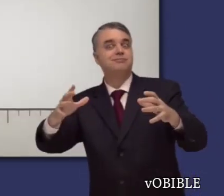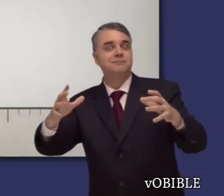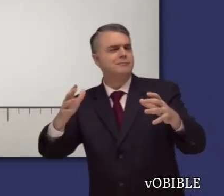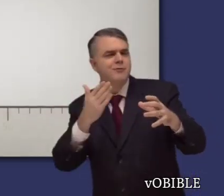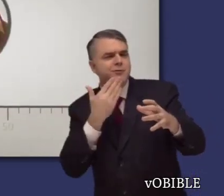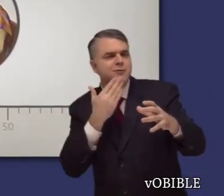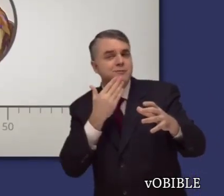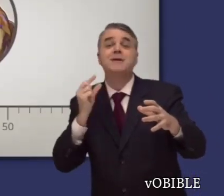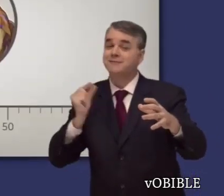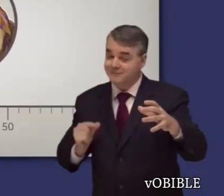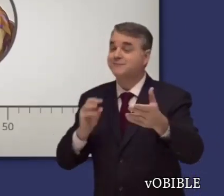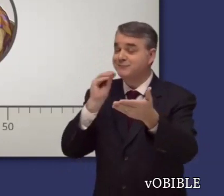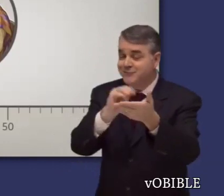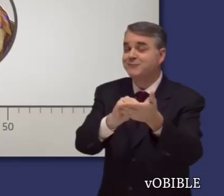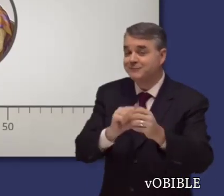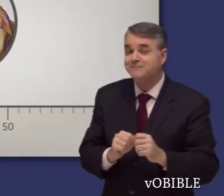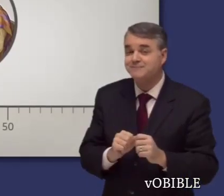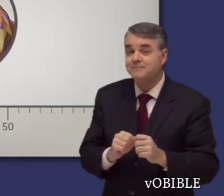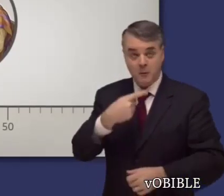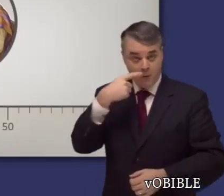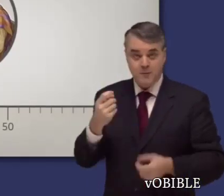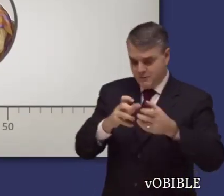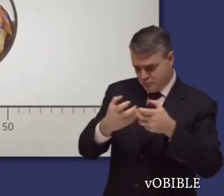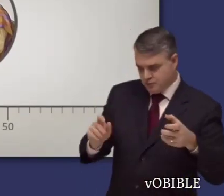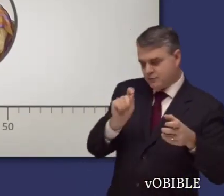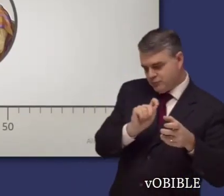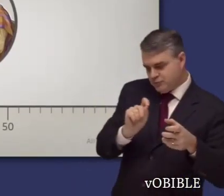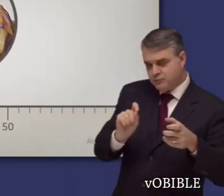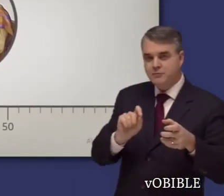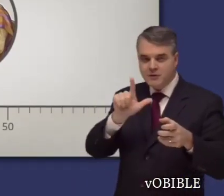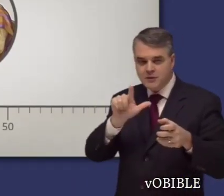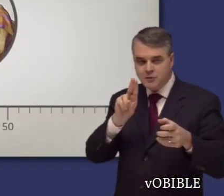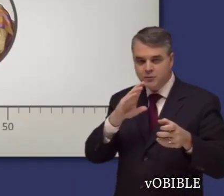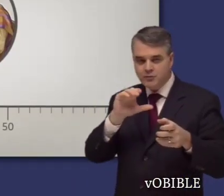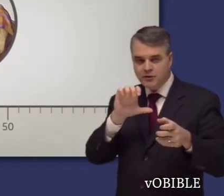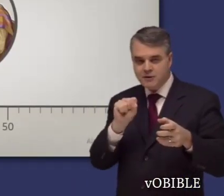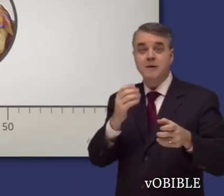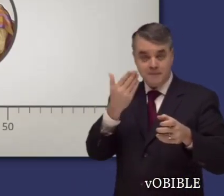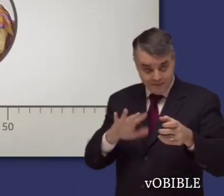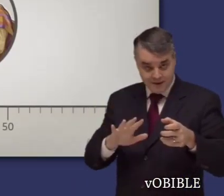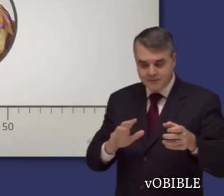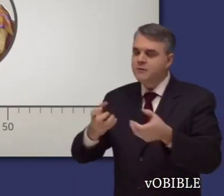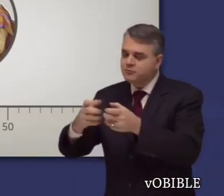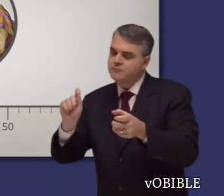Hechos contiene un relato detallado de los comienzos de la congregación cristiana y de su rápido crecimiento.